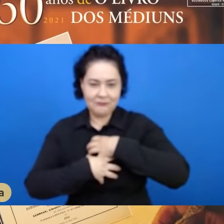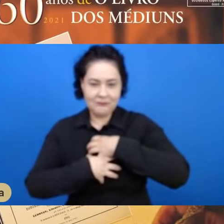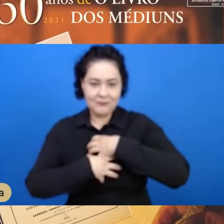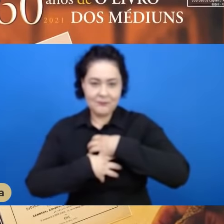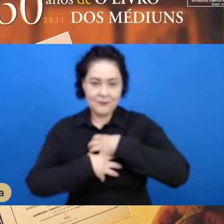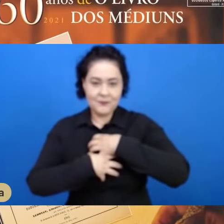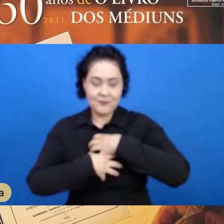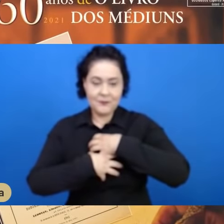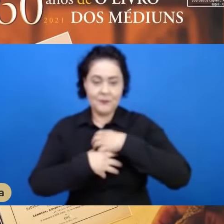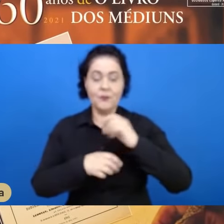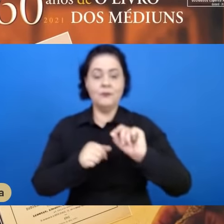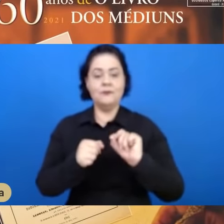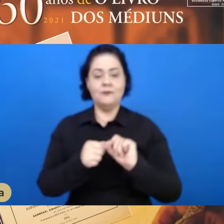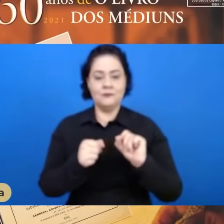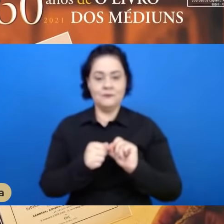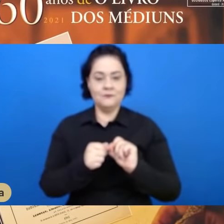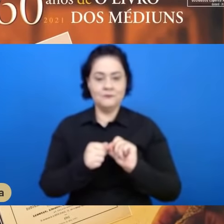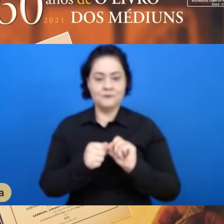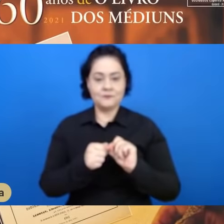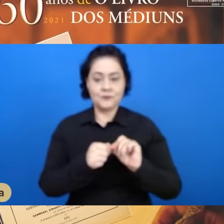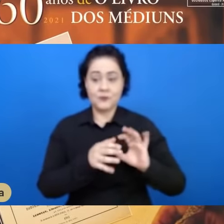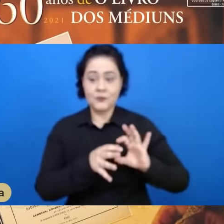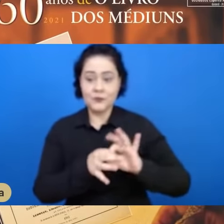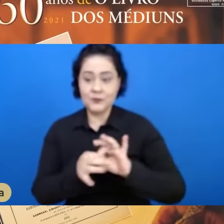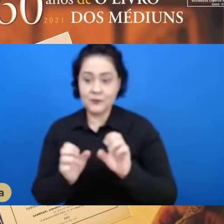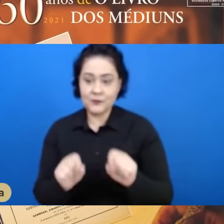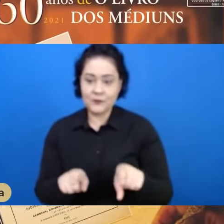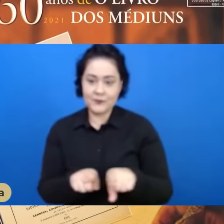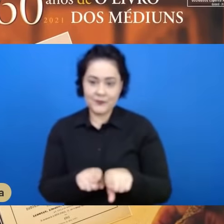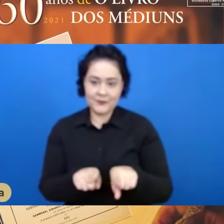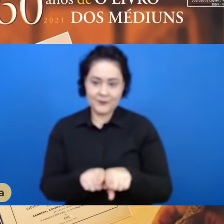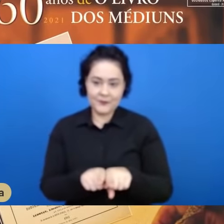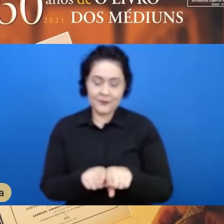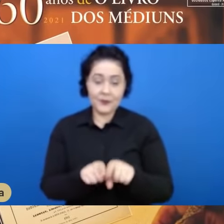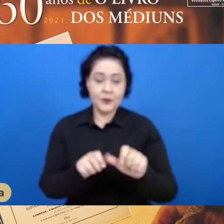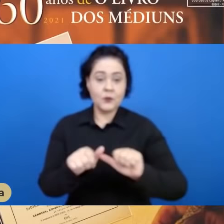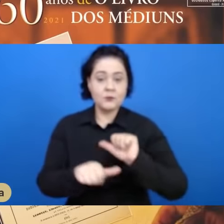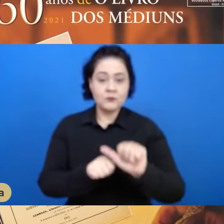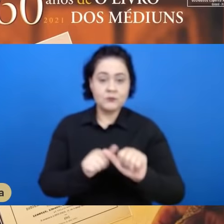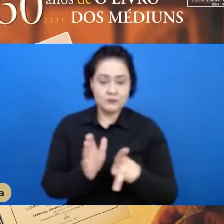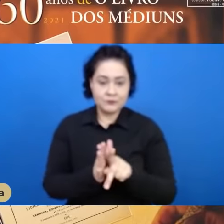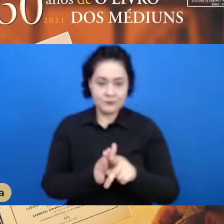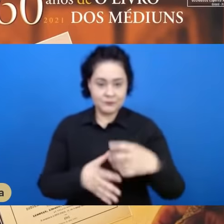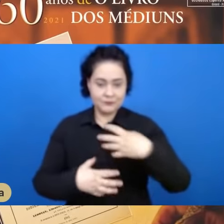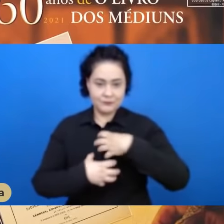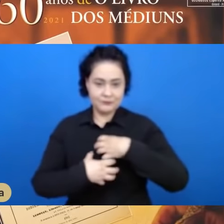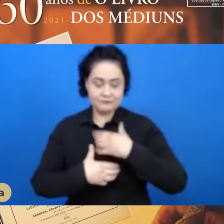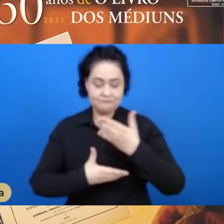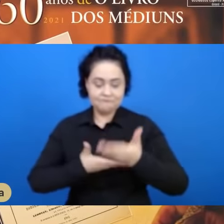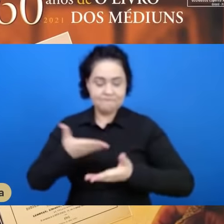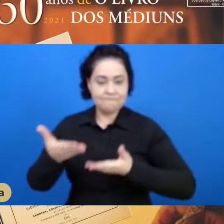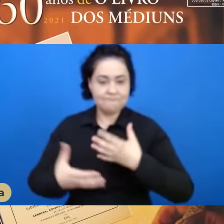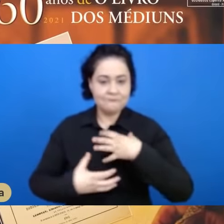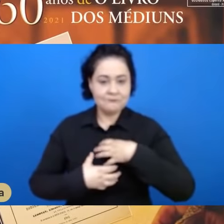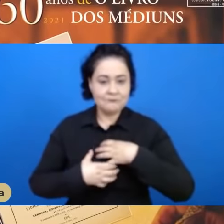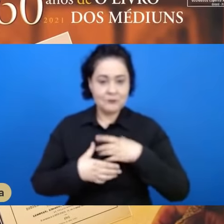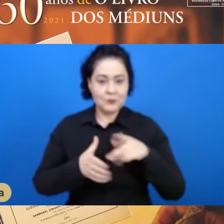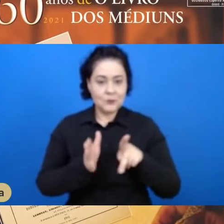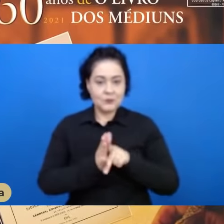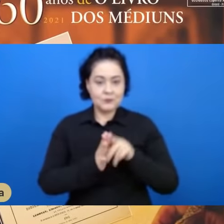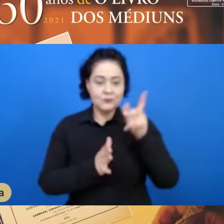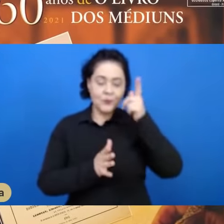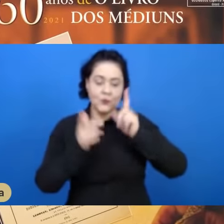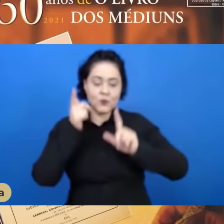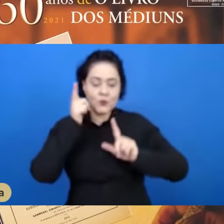tolera assaltos e elogios, como pagador correto, interessado no resgate das próprias contas.